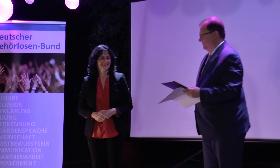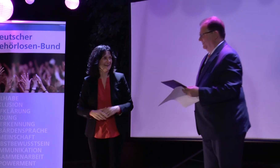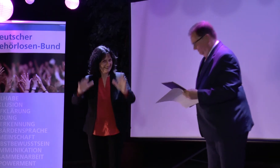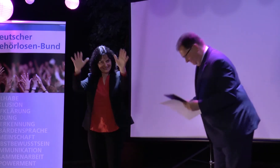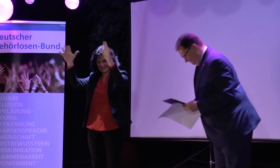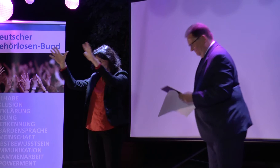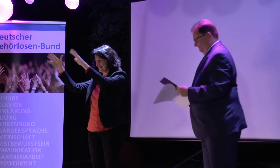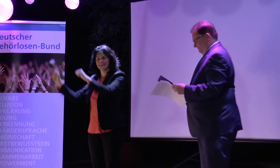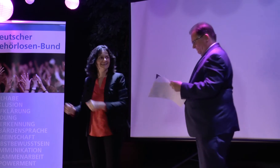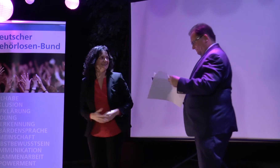wiederzusehen.